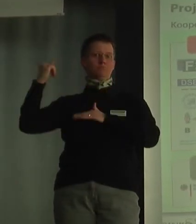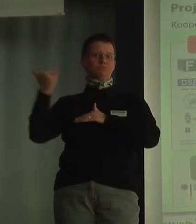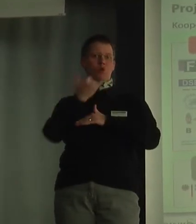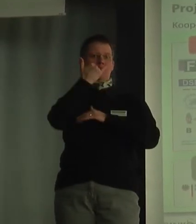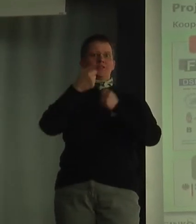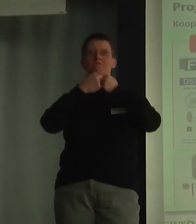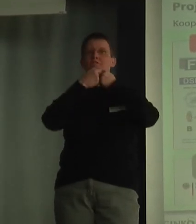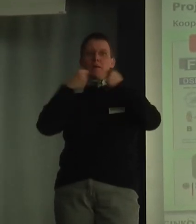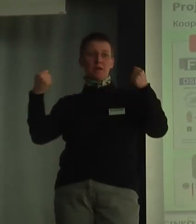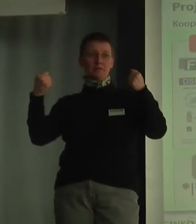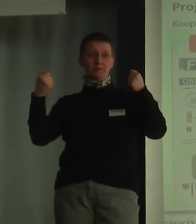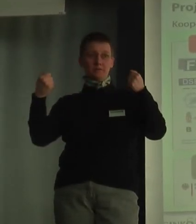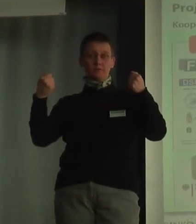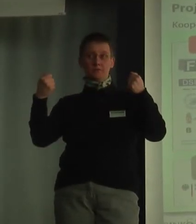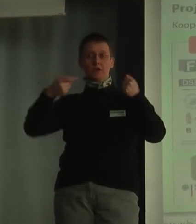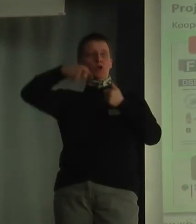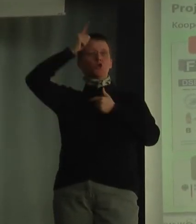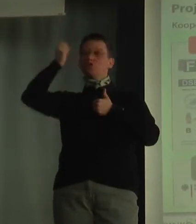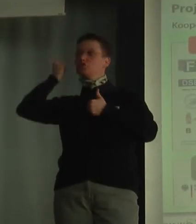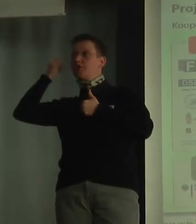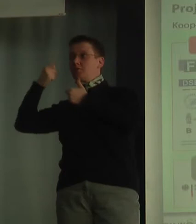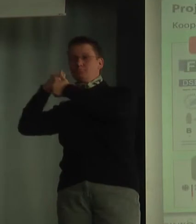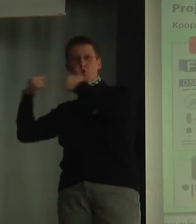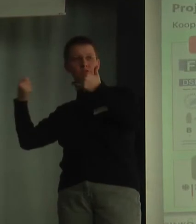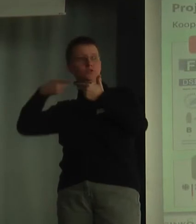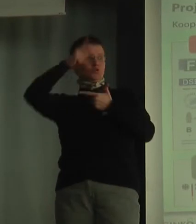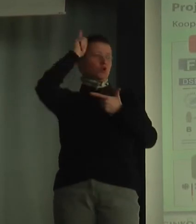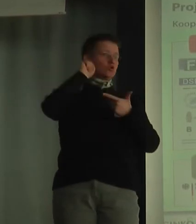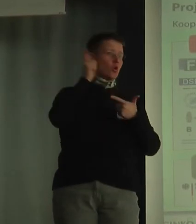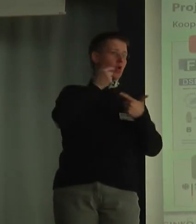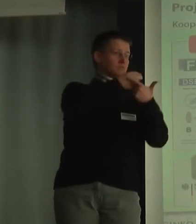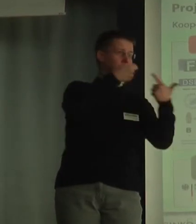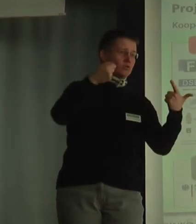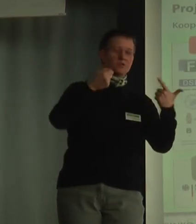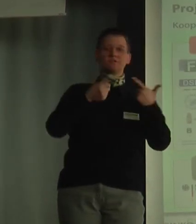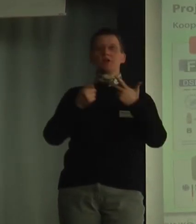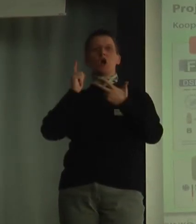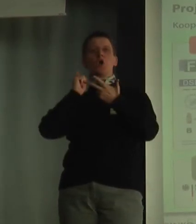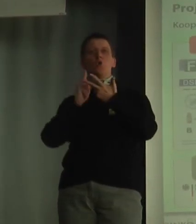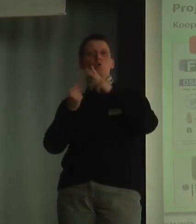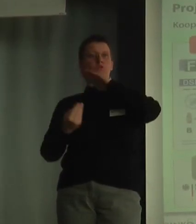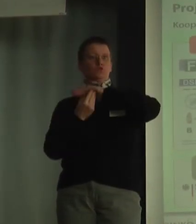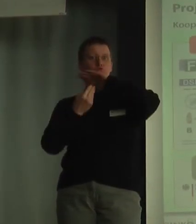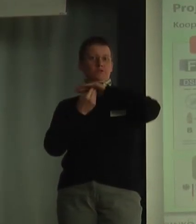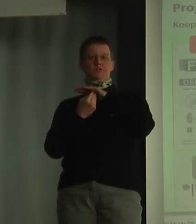Verbände des Deutschen Schwerbildenbundes, des Deutschen Behördenbundes, unterstützt von der BHSA,